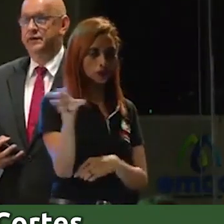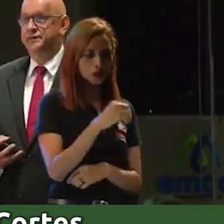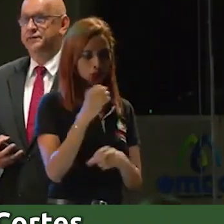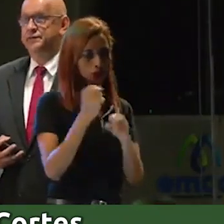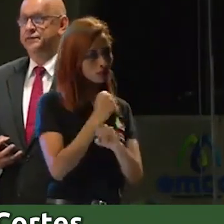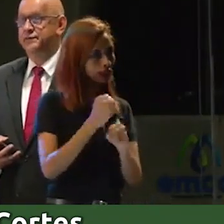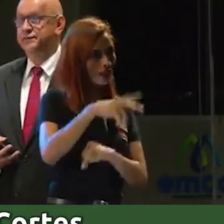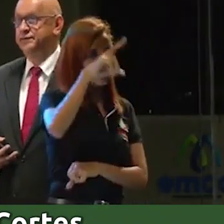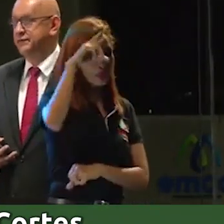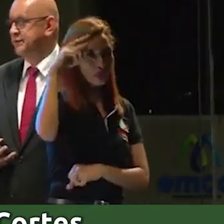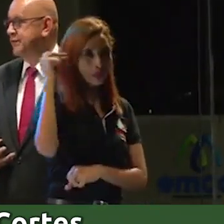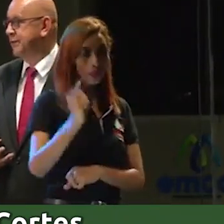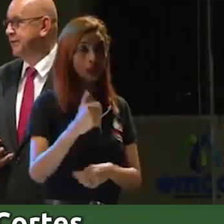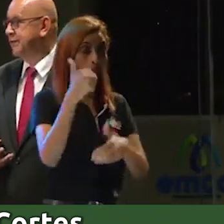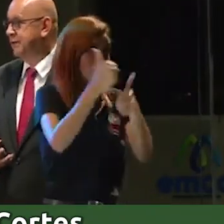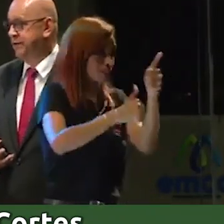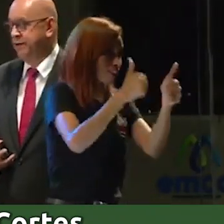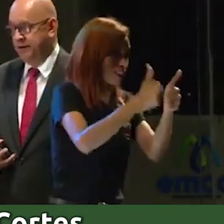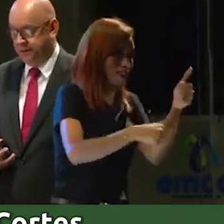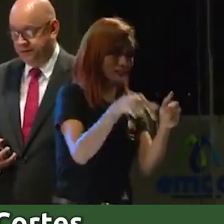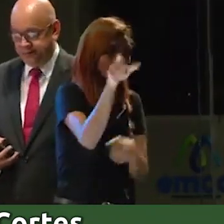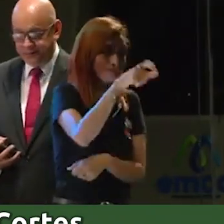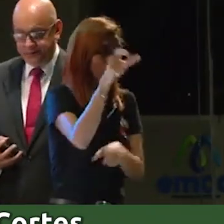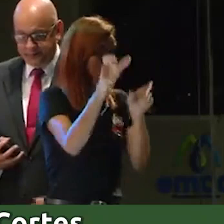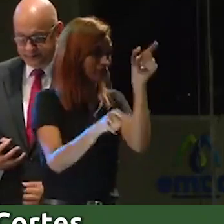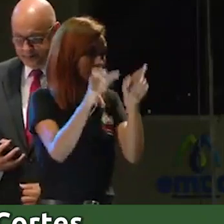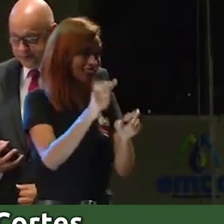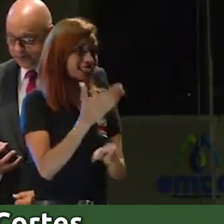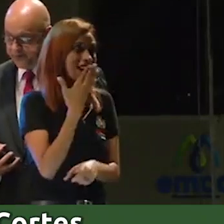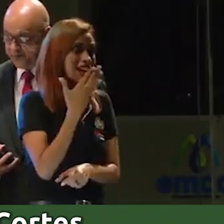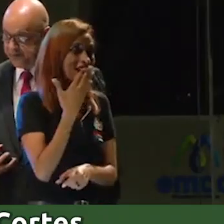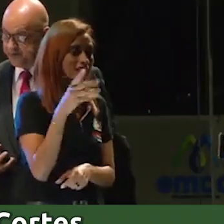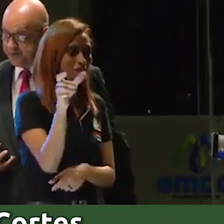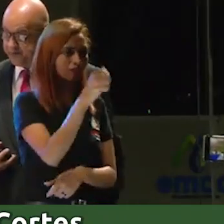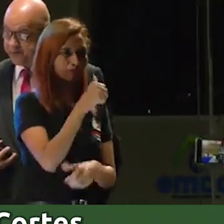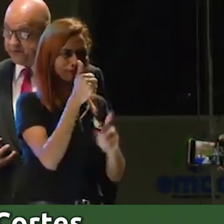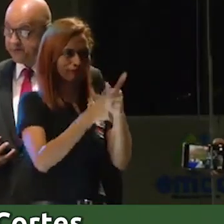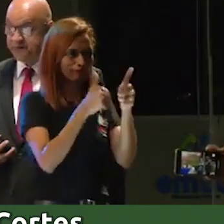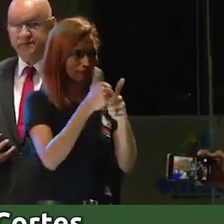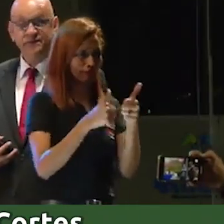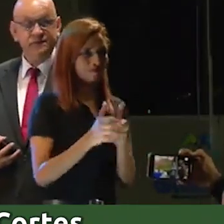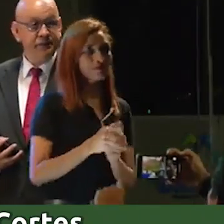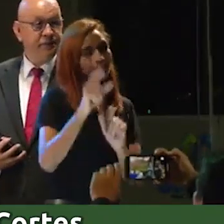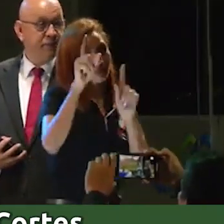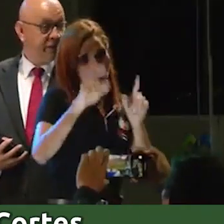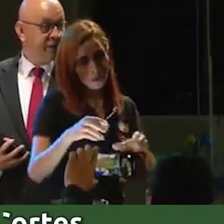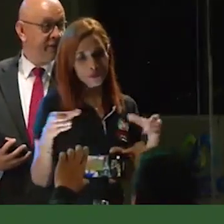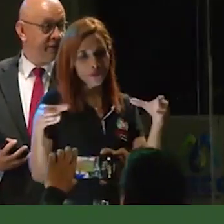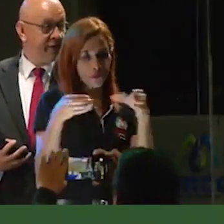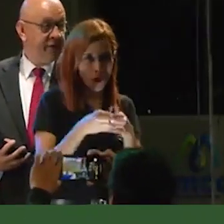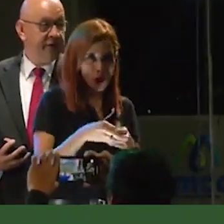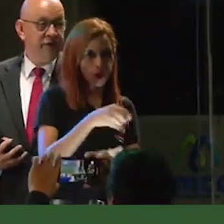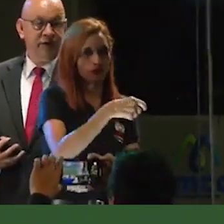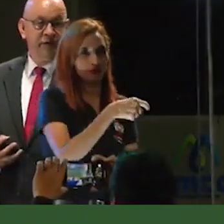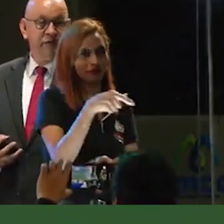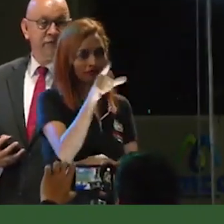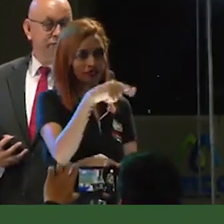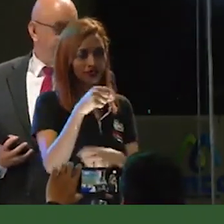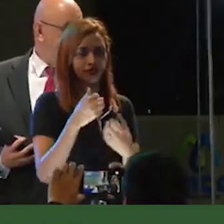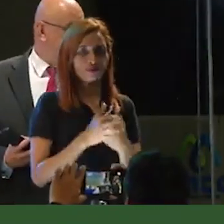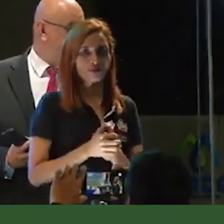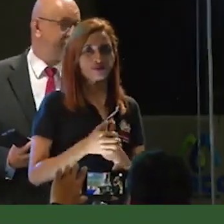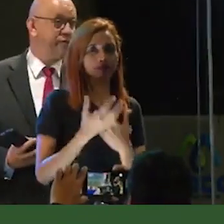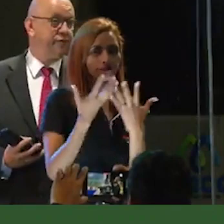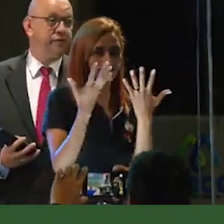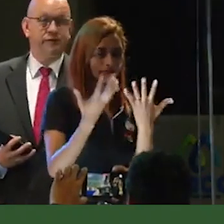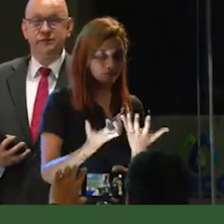de todos y cada uno de los ciudadanos, exaltar el trabajo del Comité Promotor de la